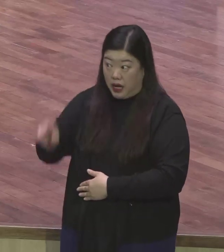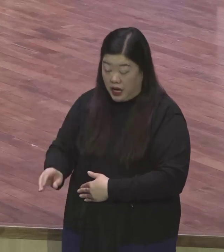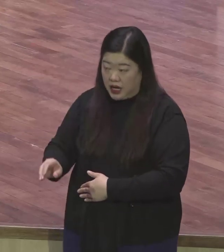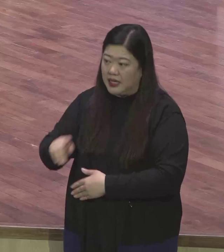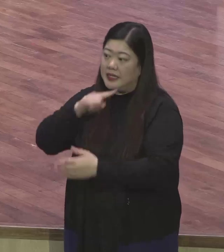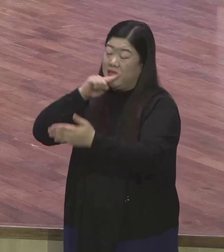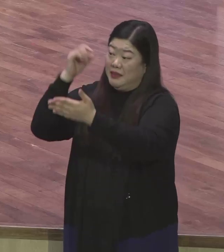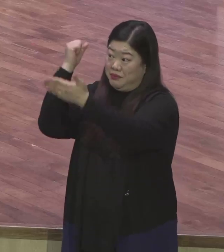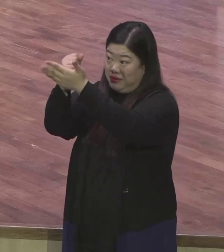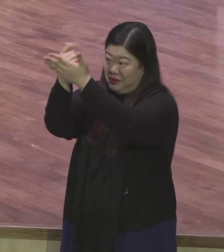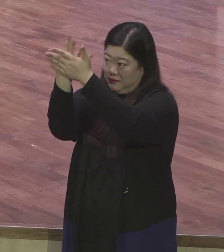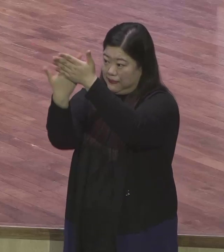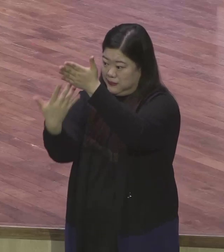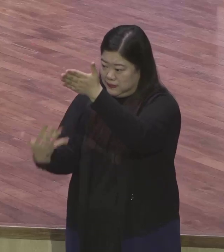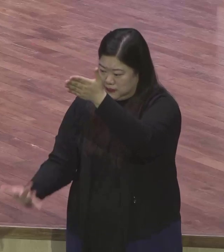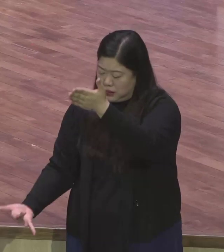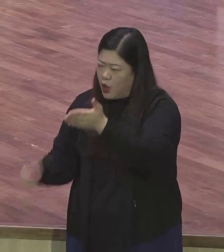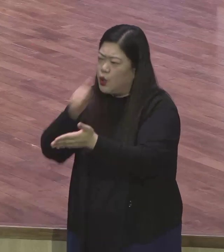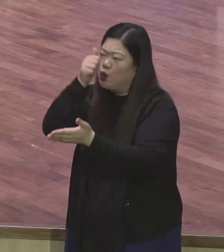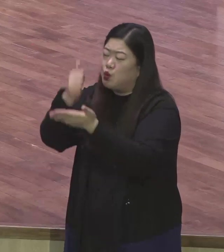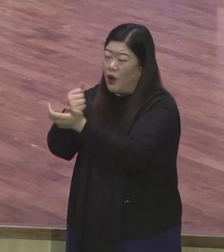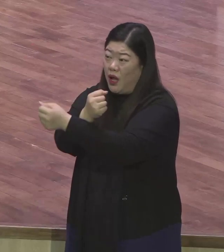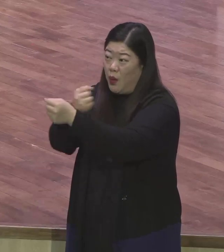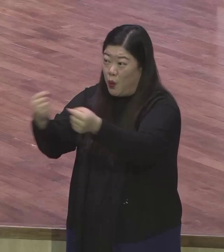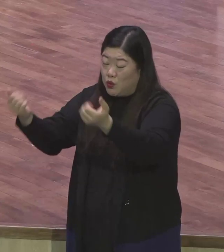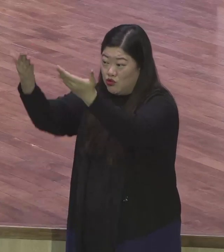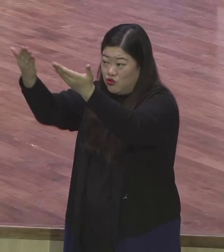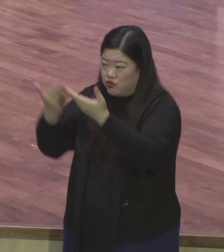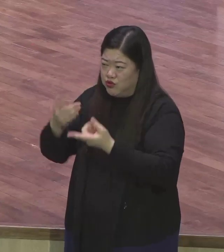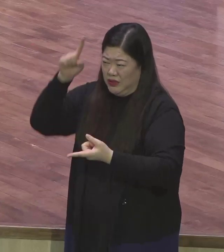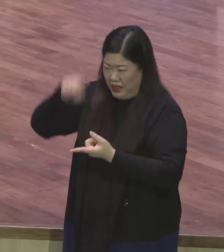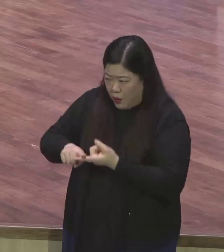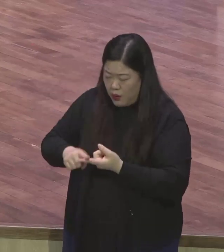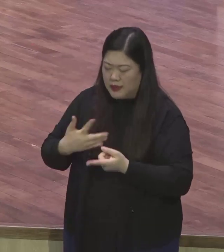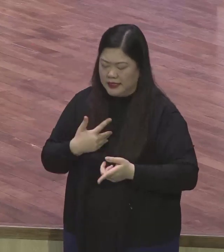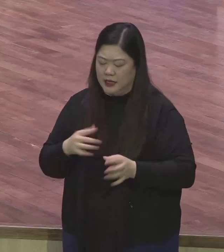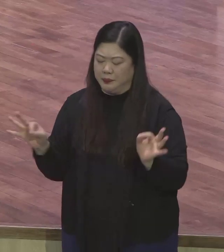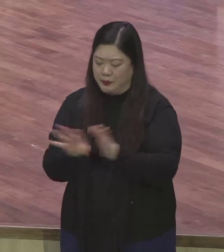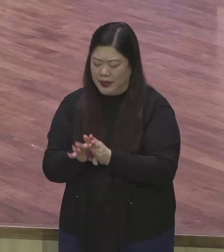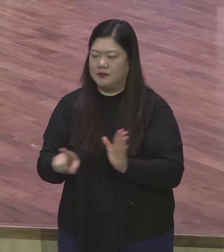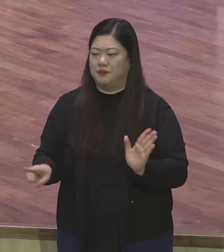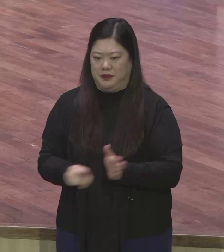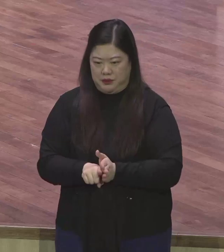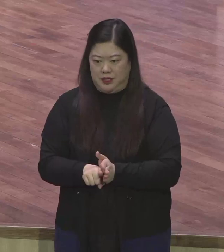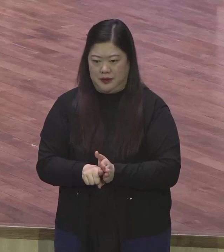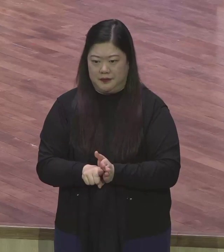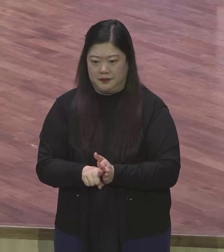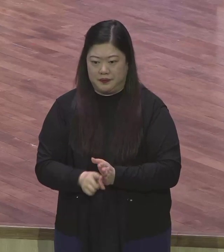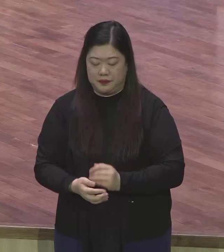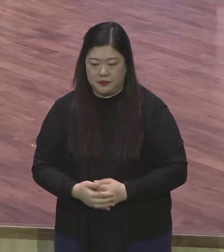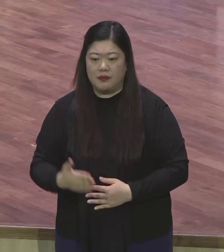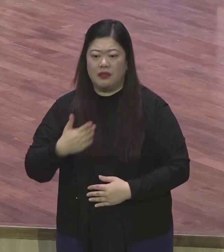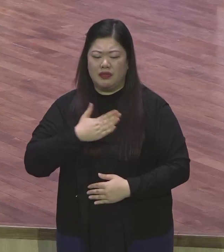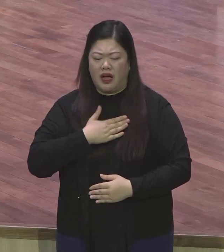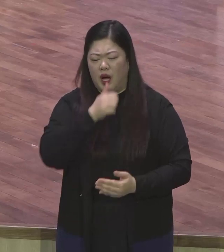흘려주시고 용서하신 거 믿습니다 나 같은 죄인을 하나님 자녀